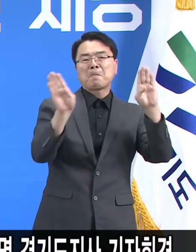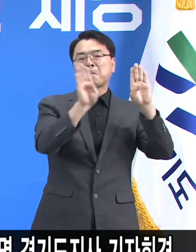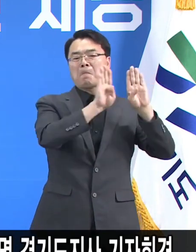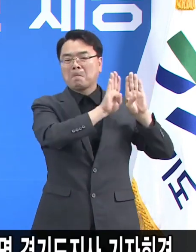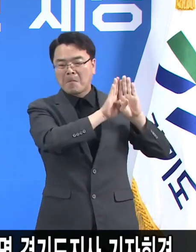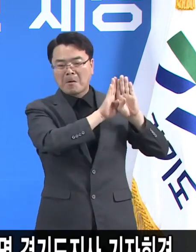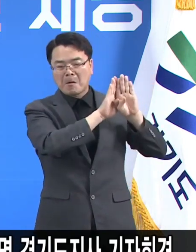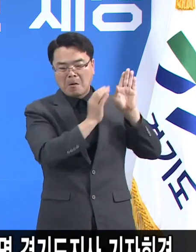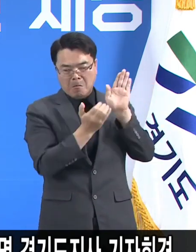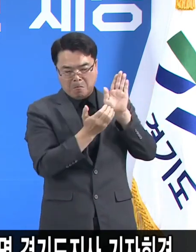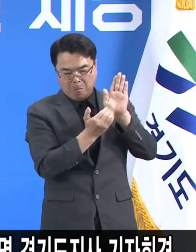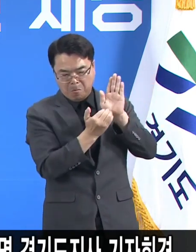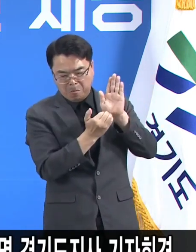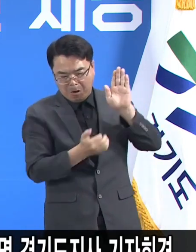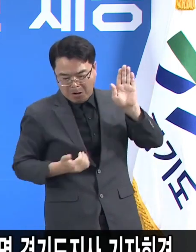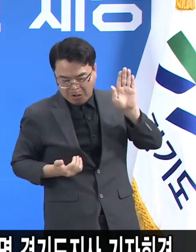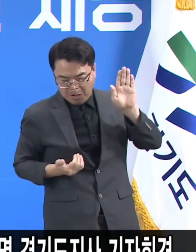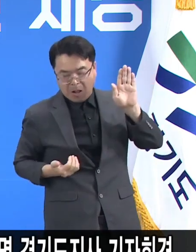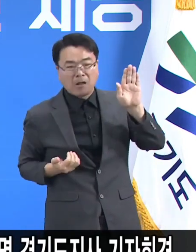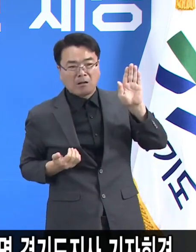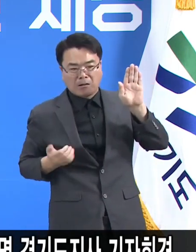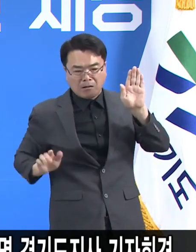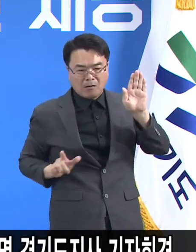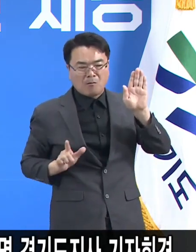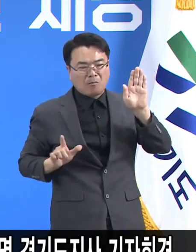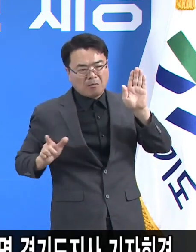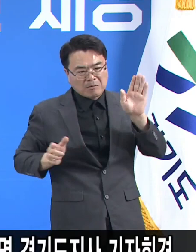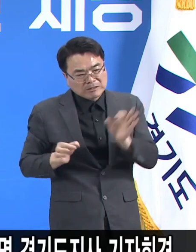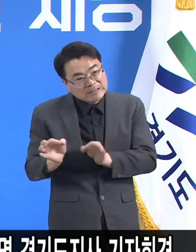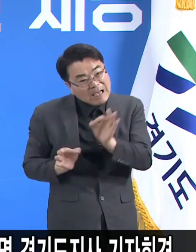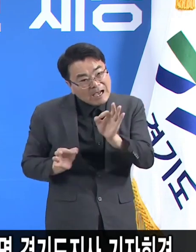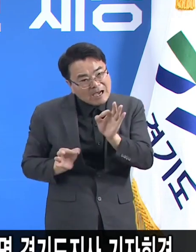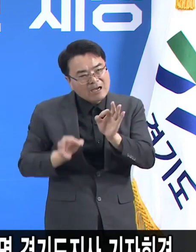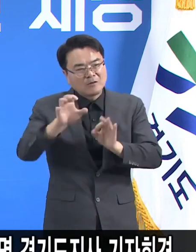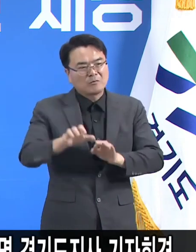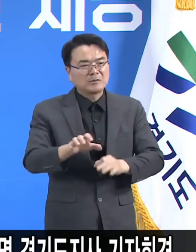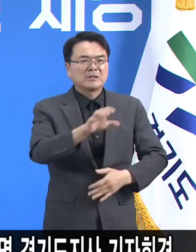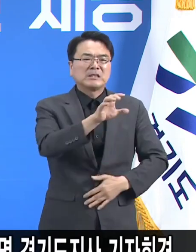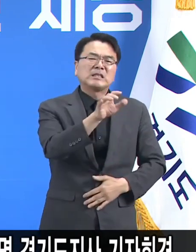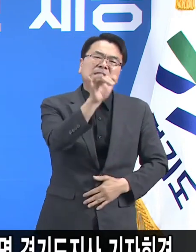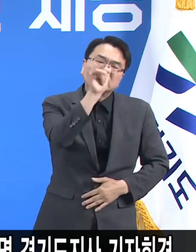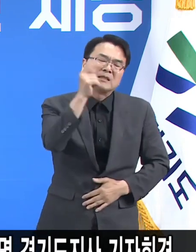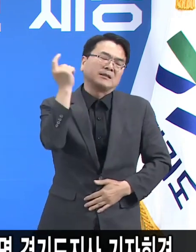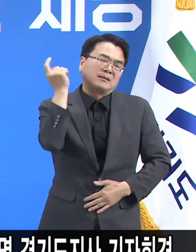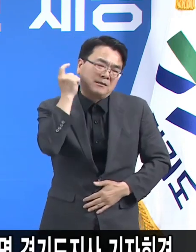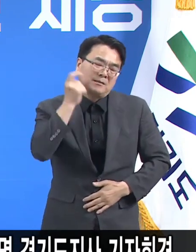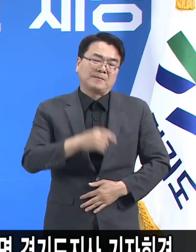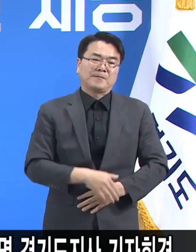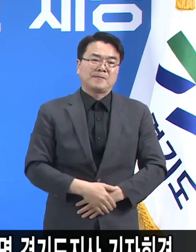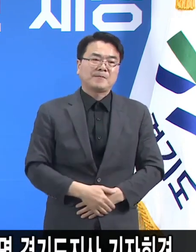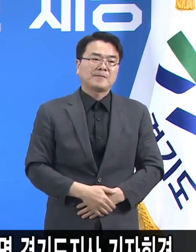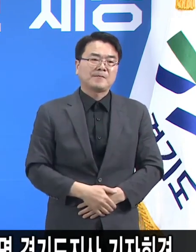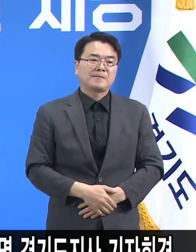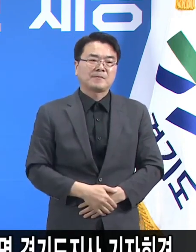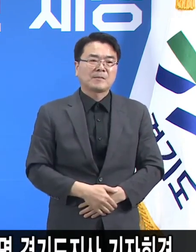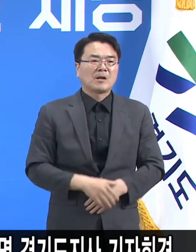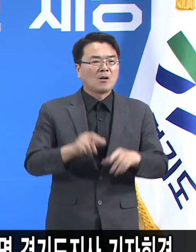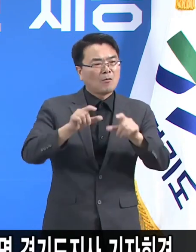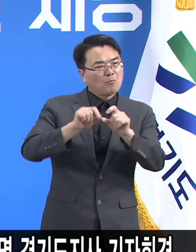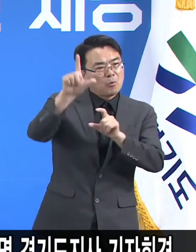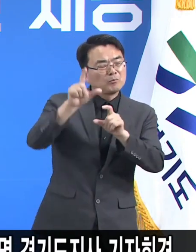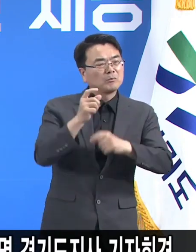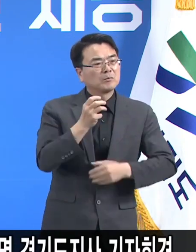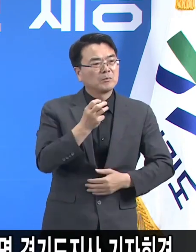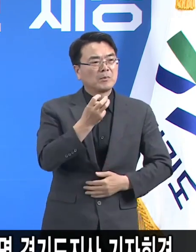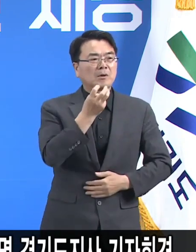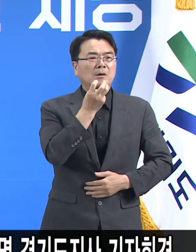않게 불법 영업을 금지명령을 어기고 영업을 하는 경우가 꽤 있다고 합니다. 주로 서울에서 이런 게